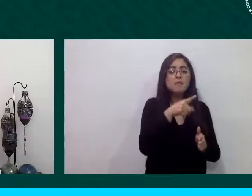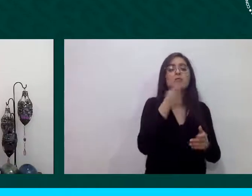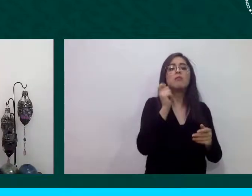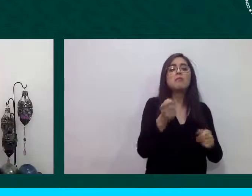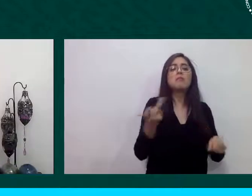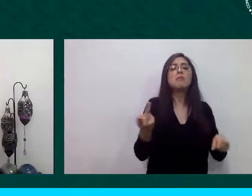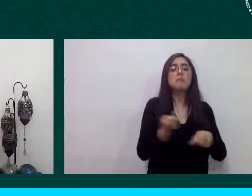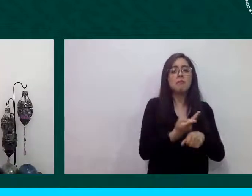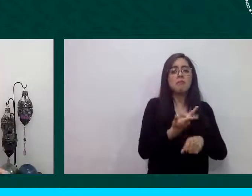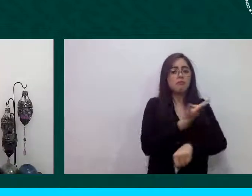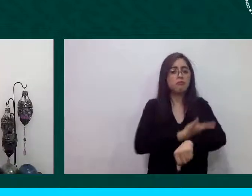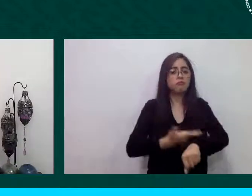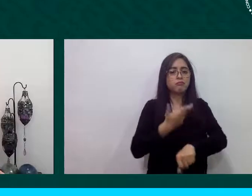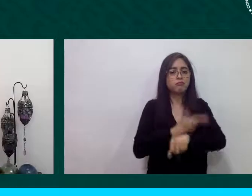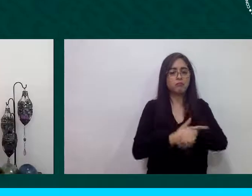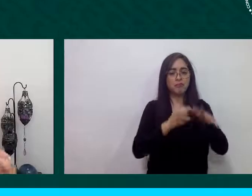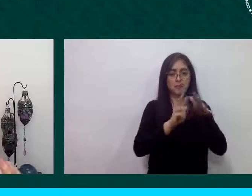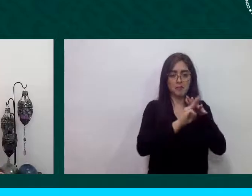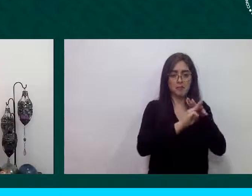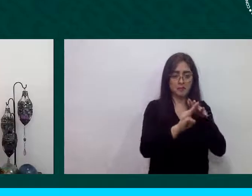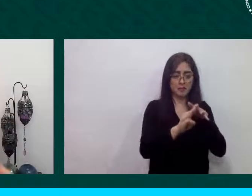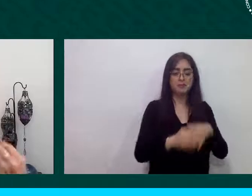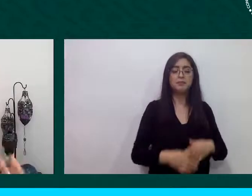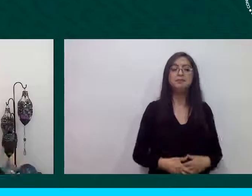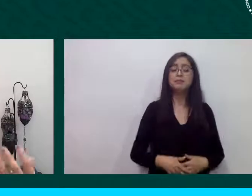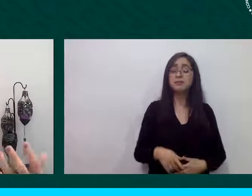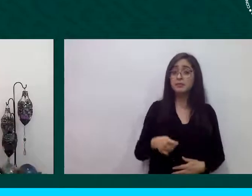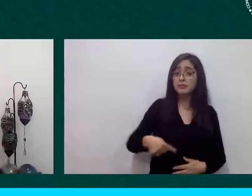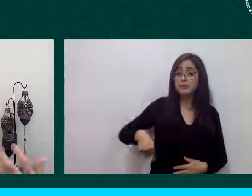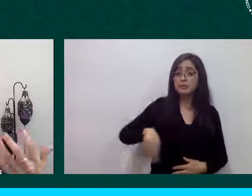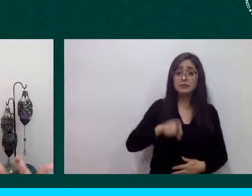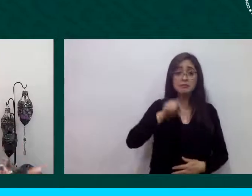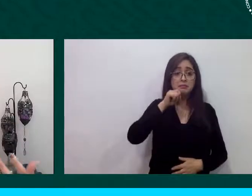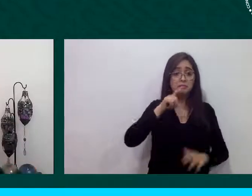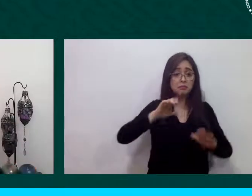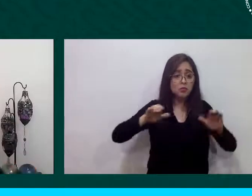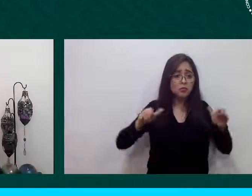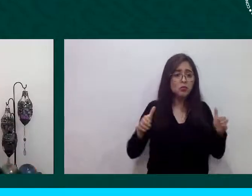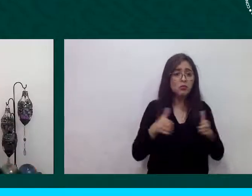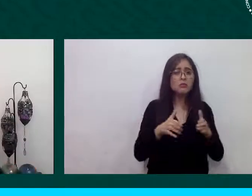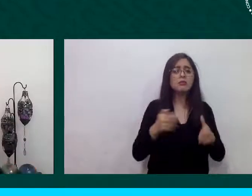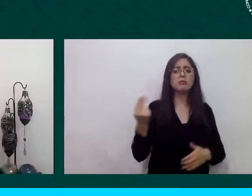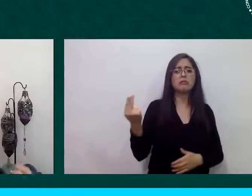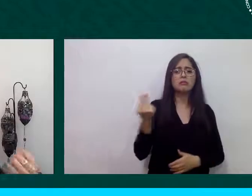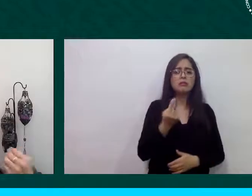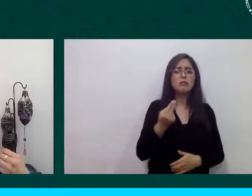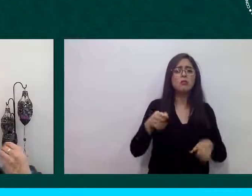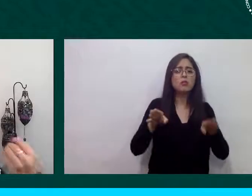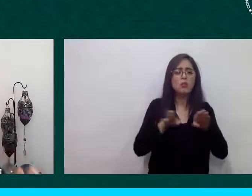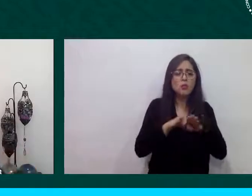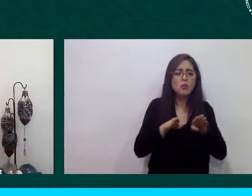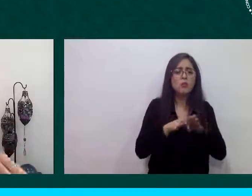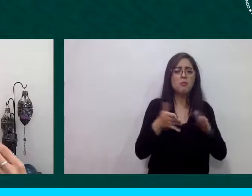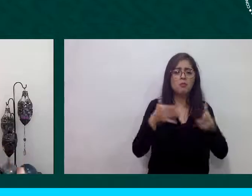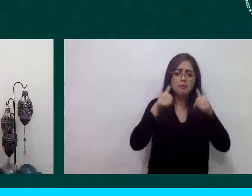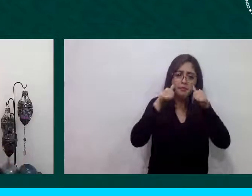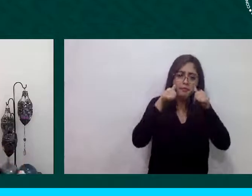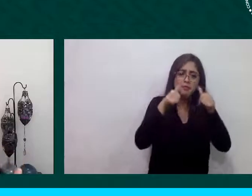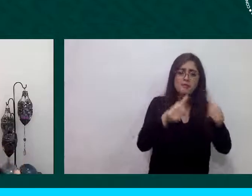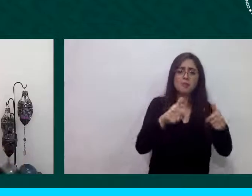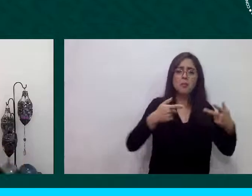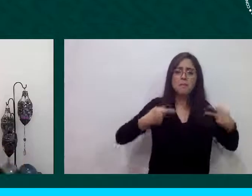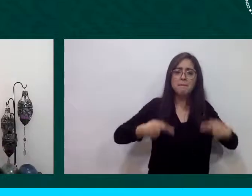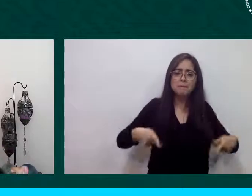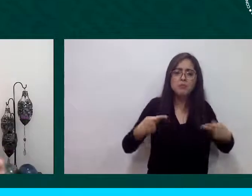civil continuamos con este fortalecimiento de capacidades de las personas en movilidad a través de